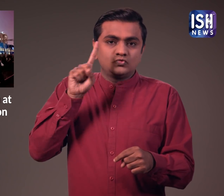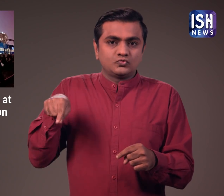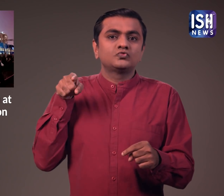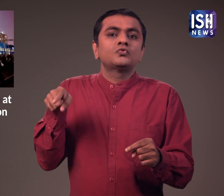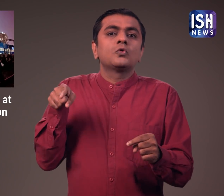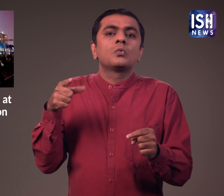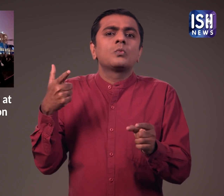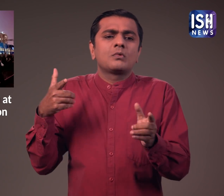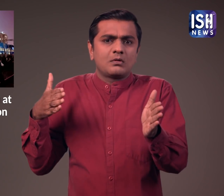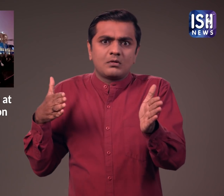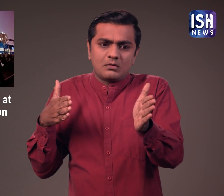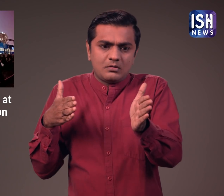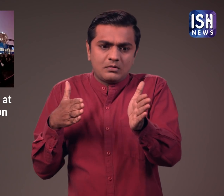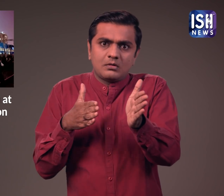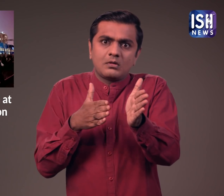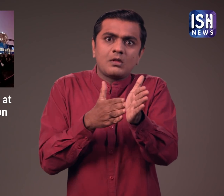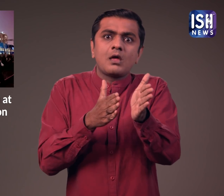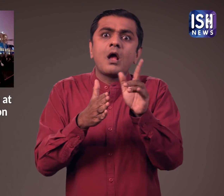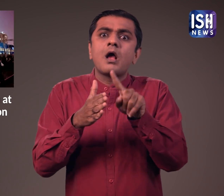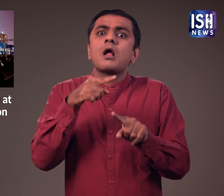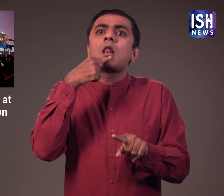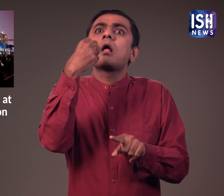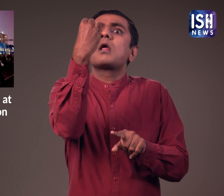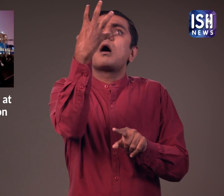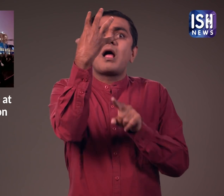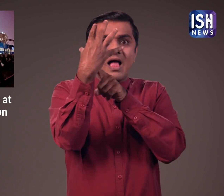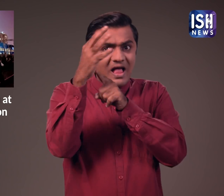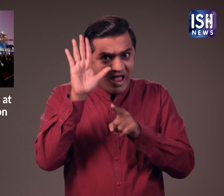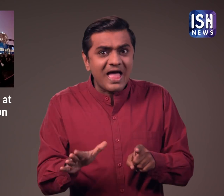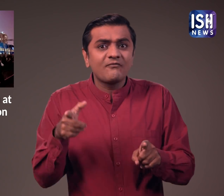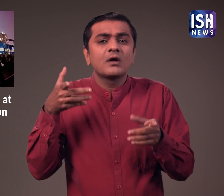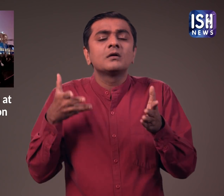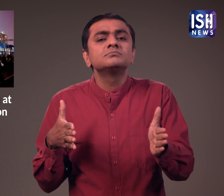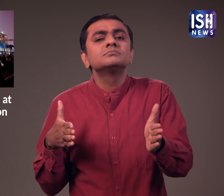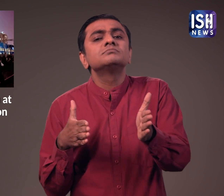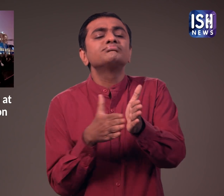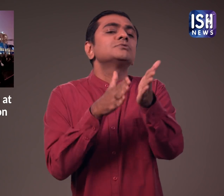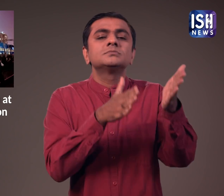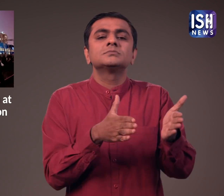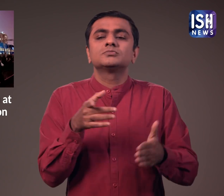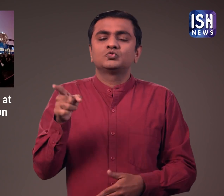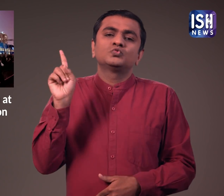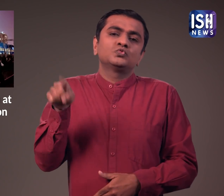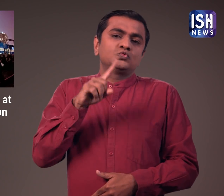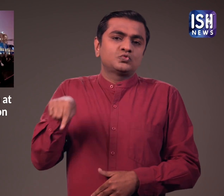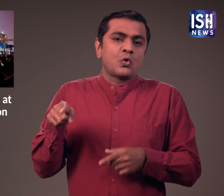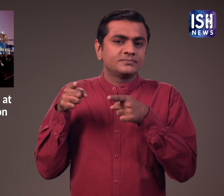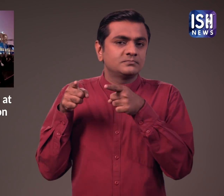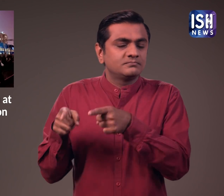लालबती दिये चाने पर भी पट्रियों को बदलने की कोशिश की और ट्रेन से चाटकराई